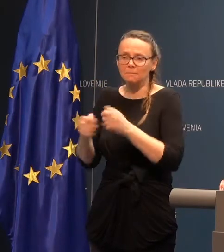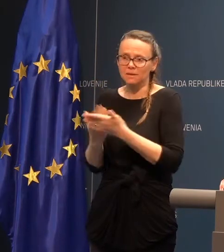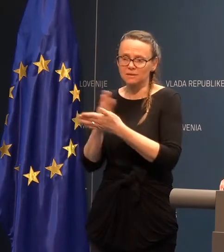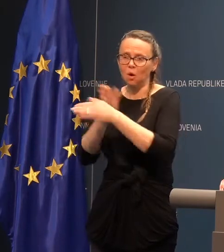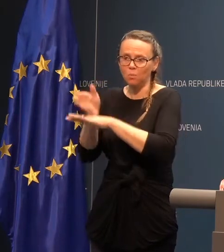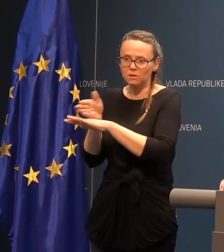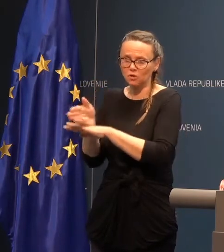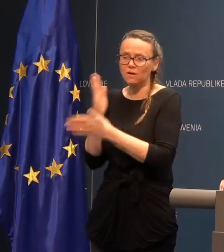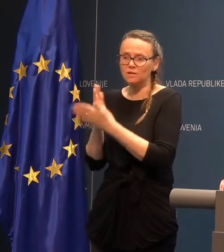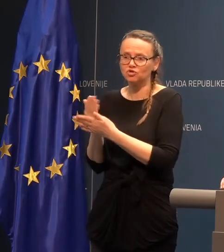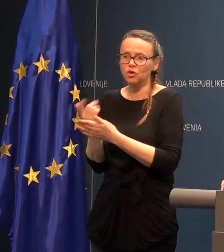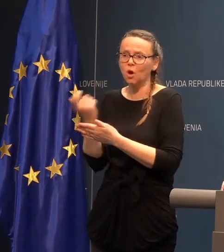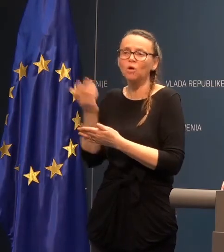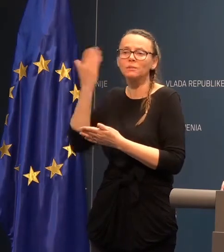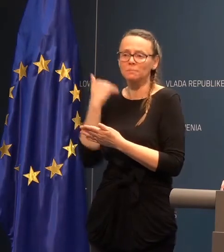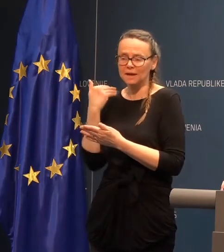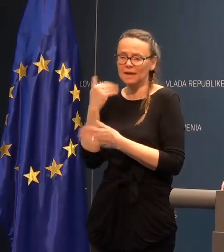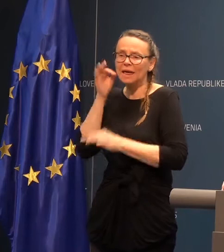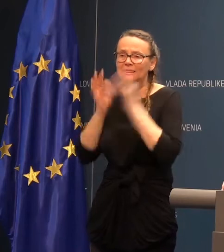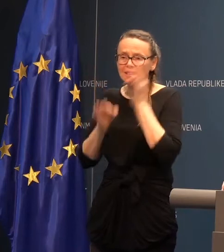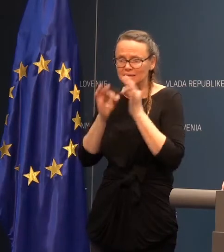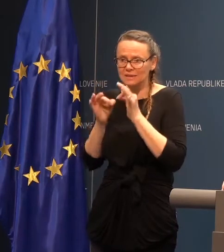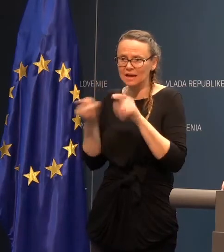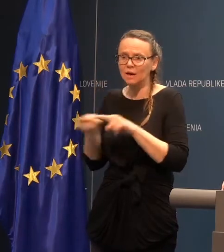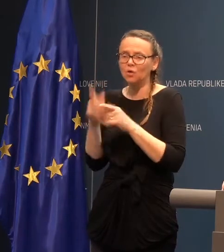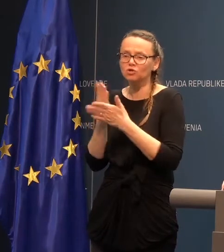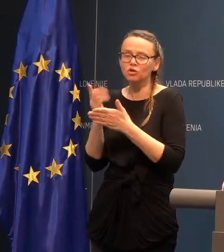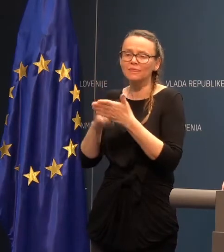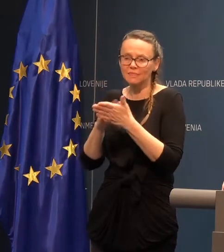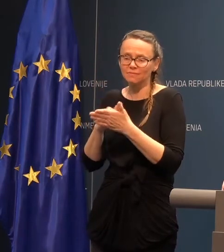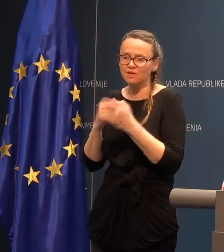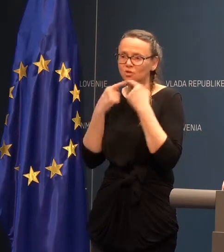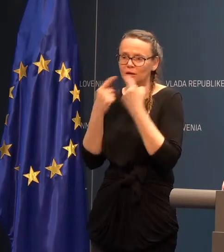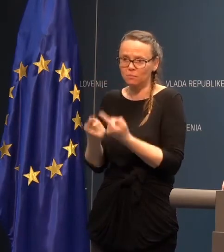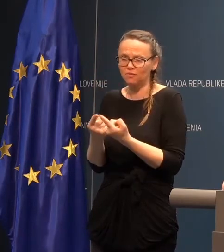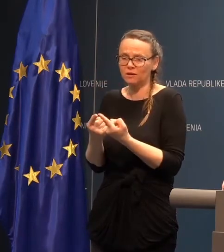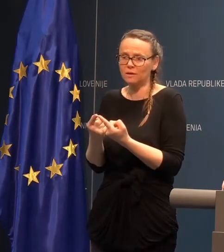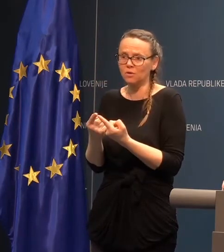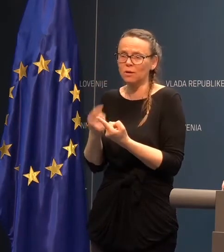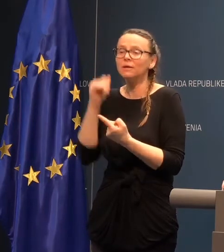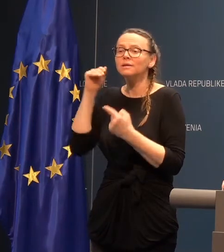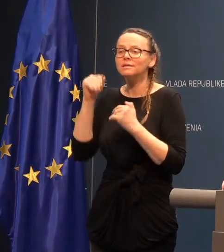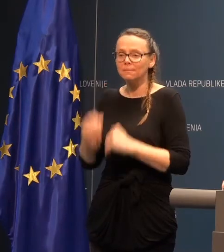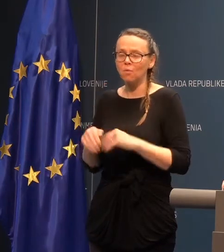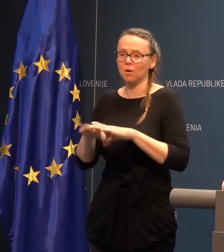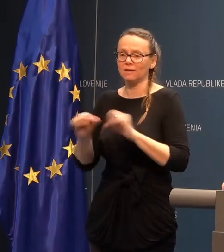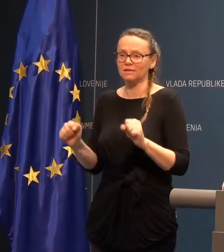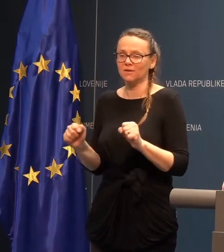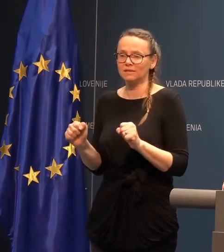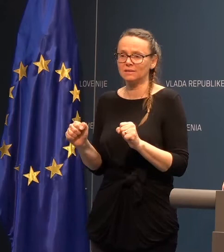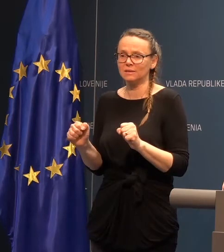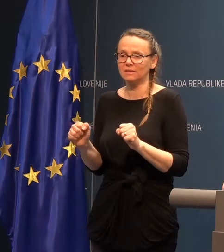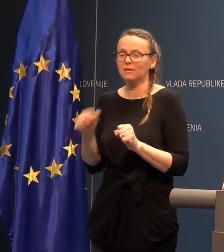obiskovalce že odprej. Testiranje, kot je to že nekajkrat povedalo, se mora izvesti